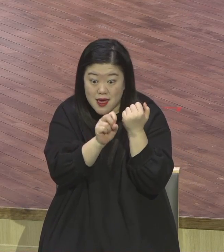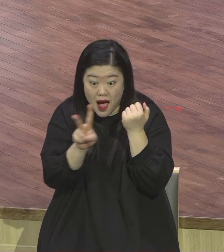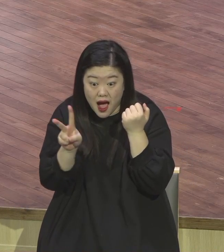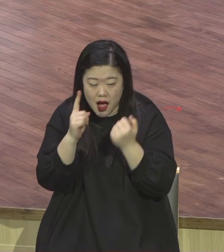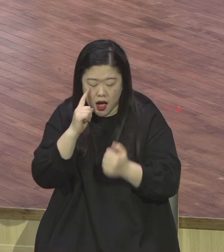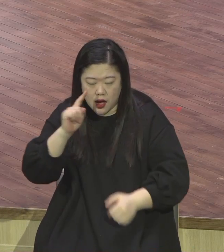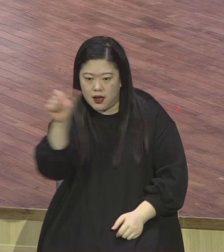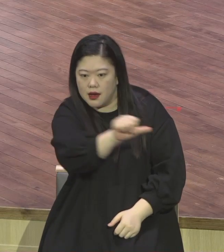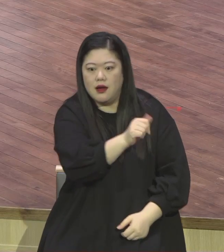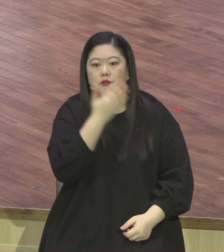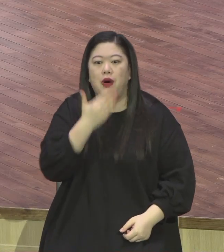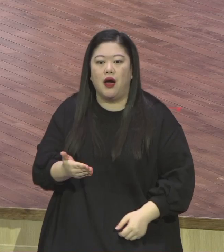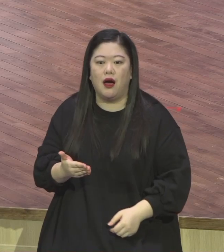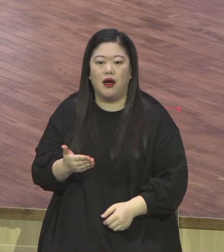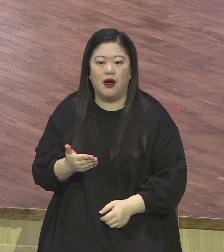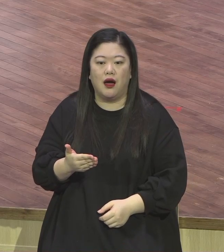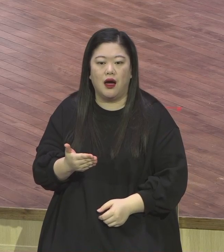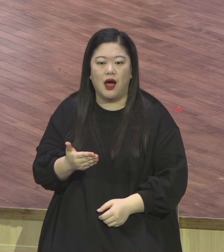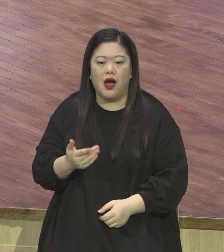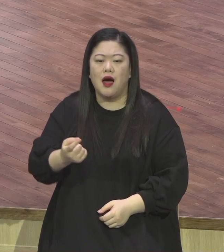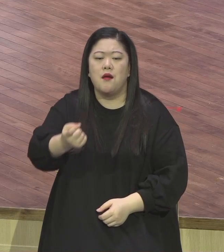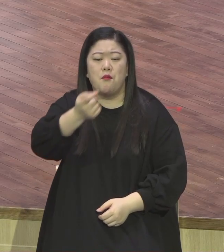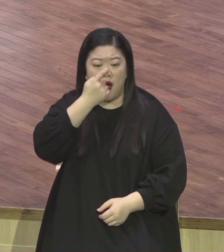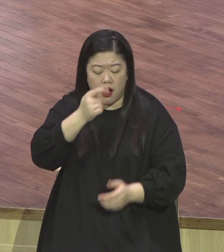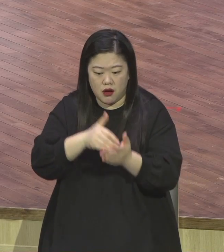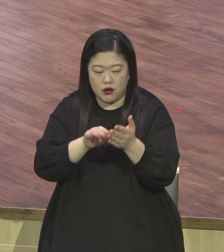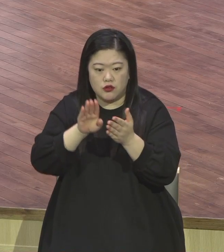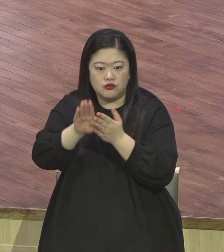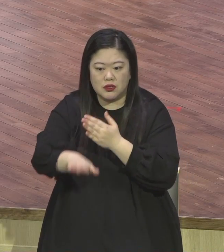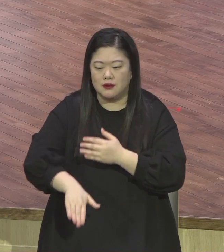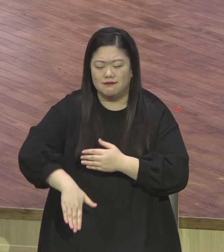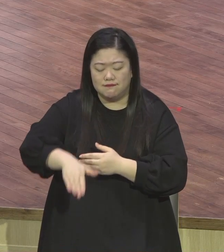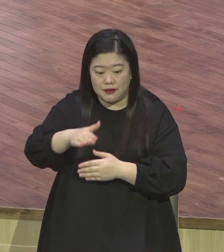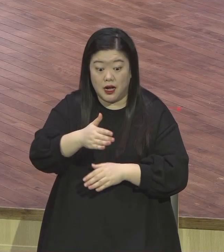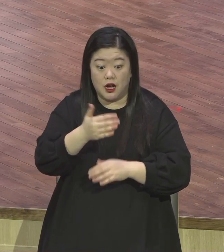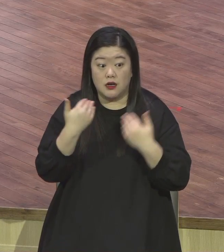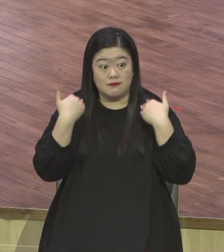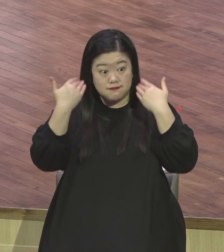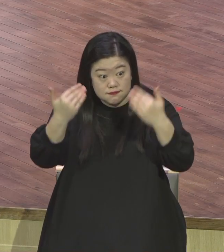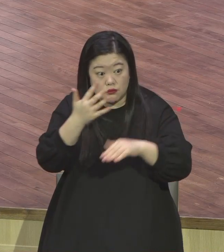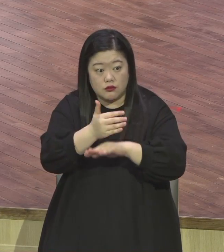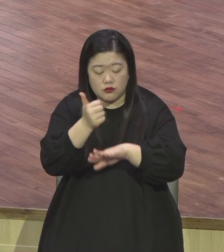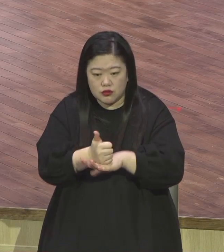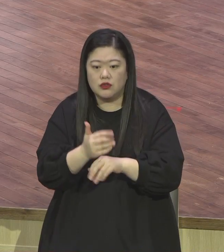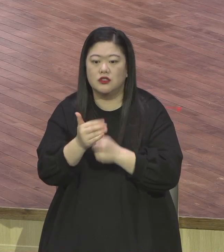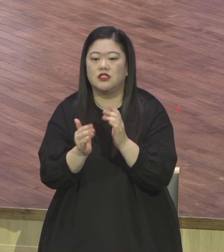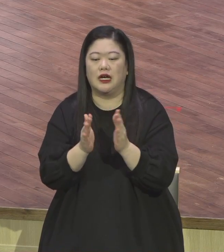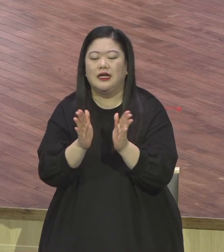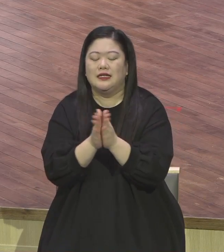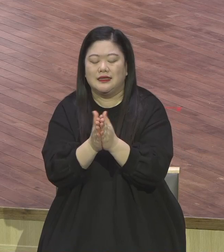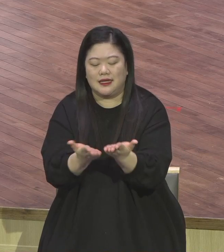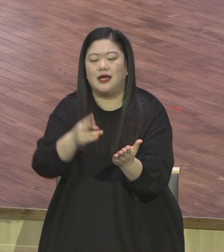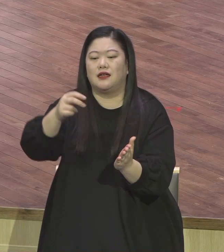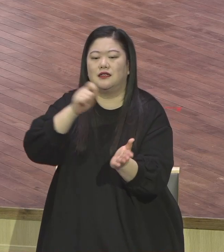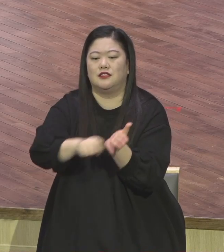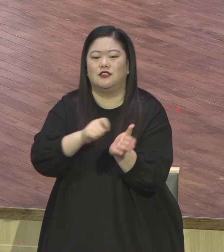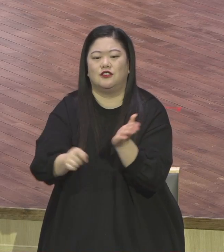다시 말하면 눈치를 눈치를 잘 채야 삶이 향상된다